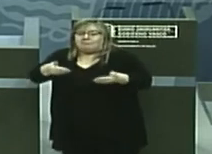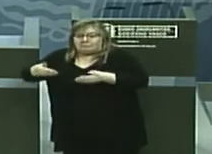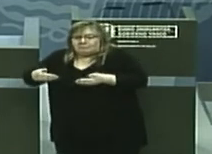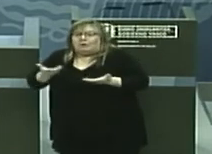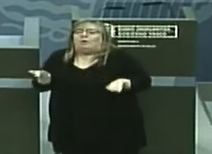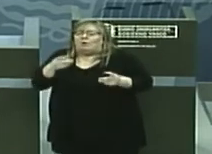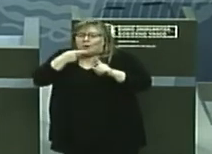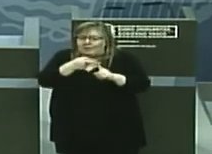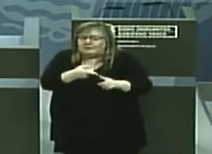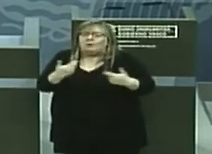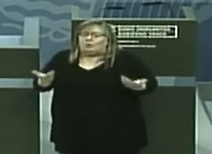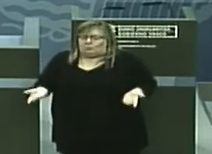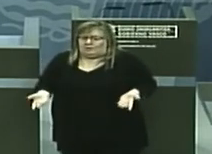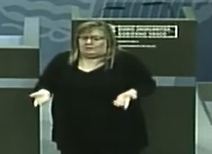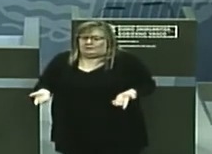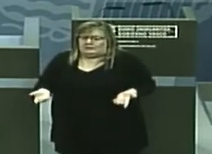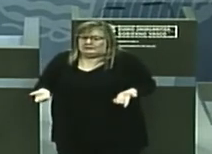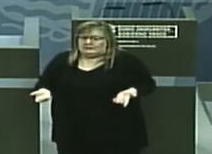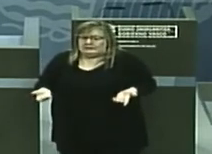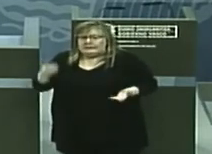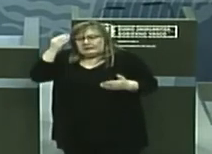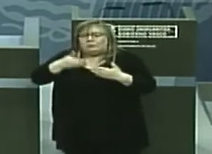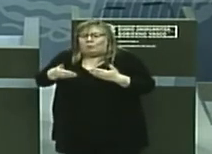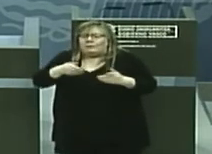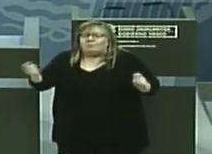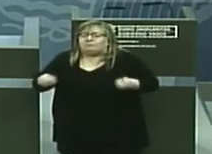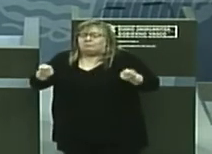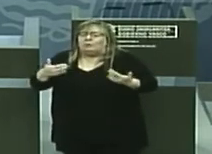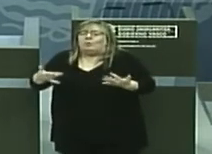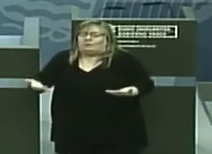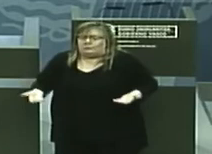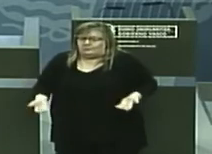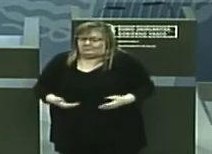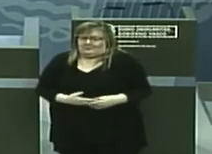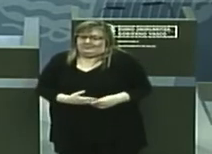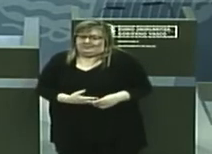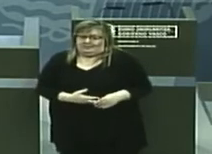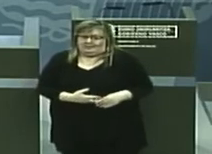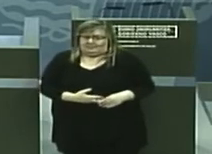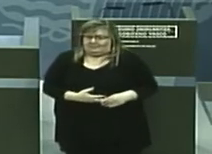y cuándo se adelantaría. Sí.